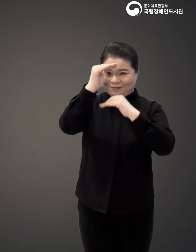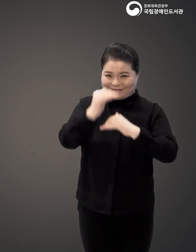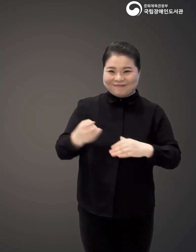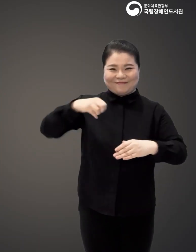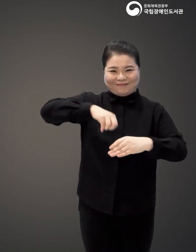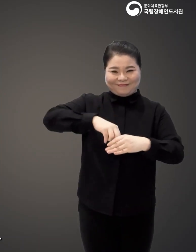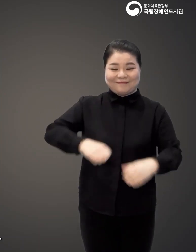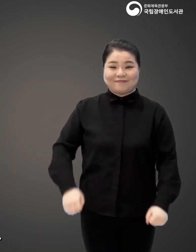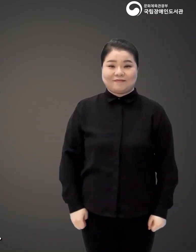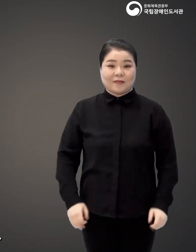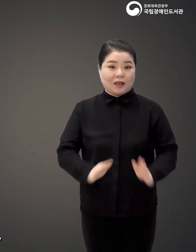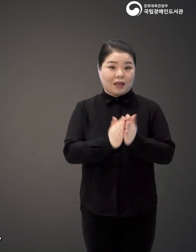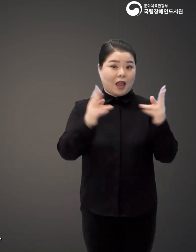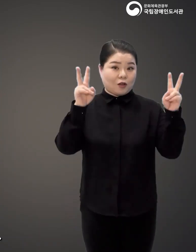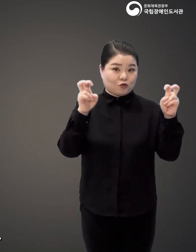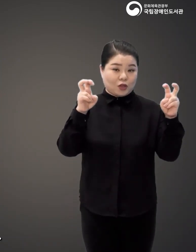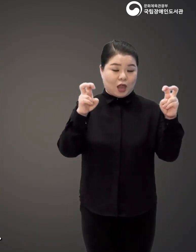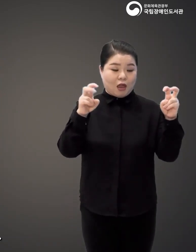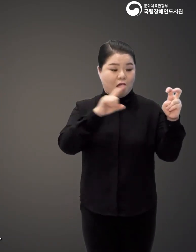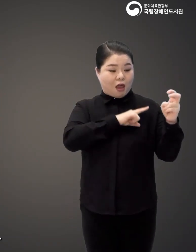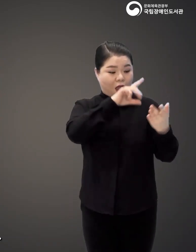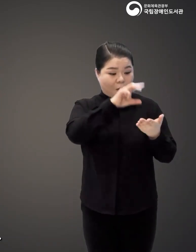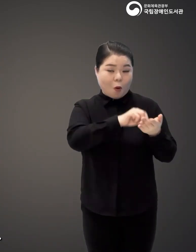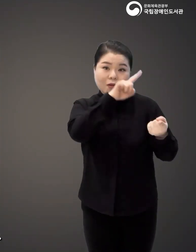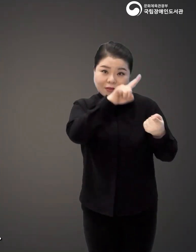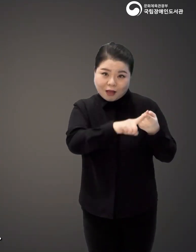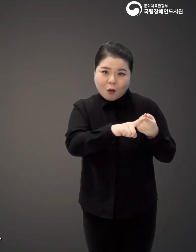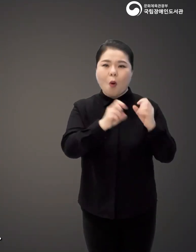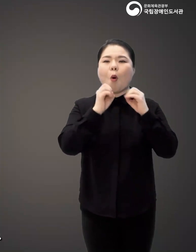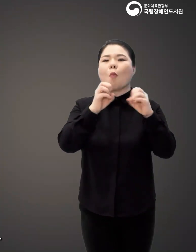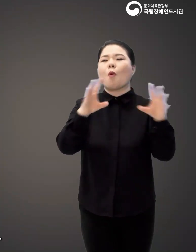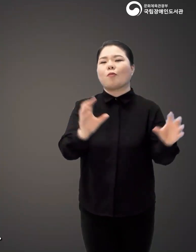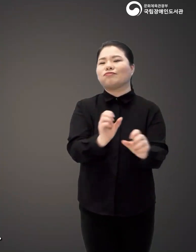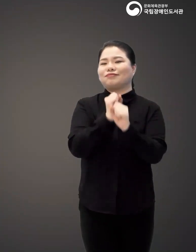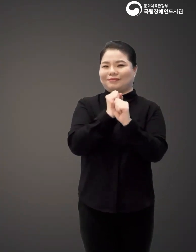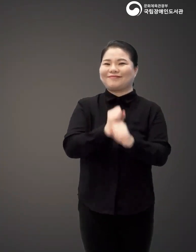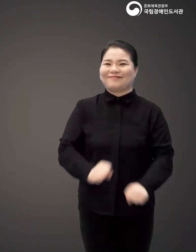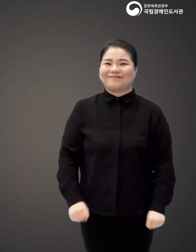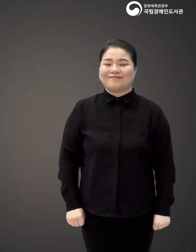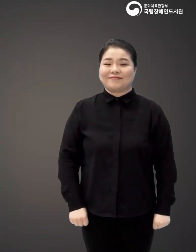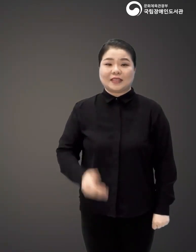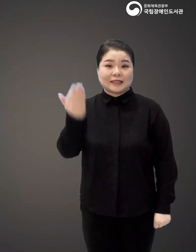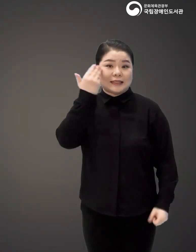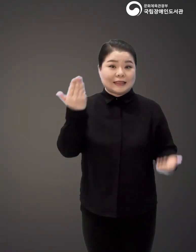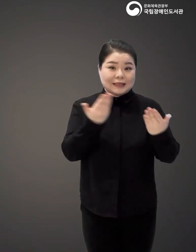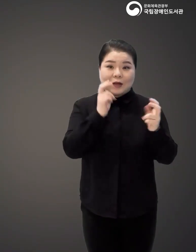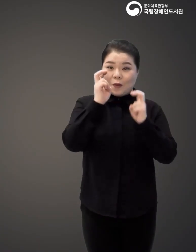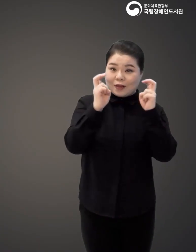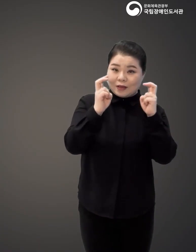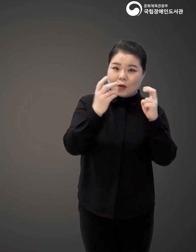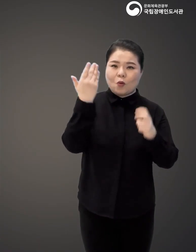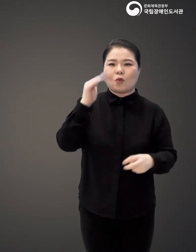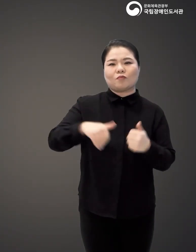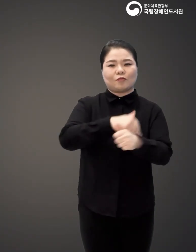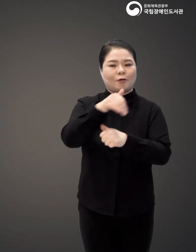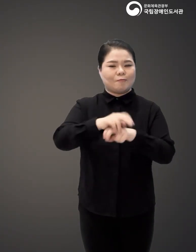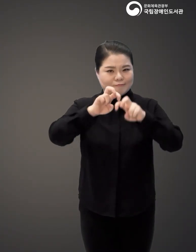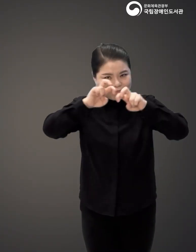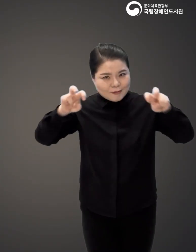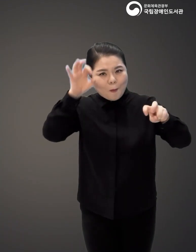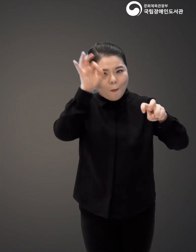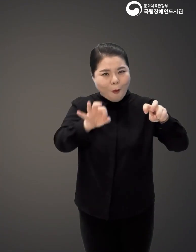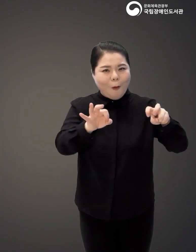담았습니다. 책의 주제는 제목에서 알 수 있듯 홍보로 추각됩니다. 근내 지식 비즈니스 기업들이 처한 현실을